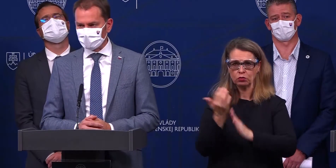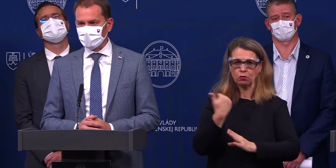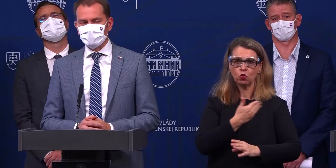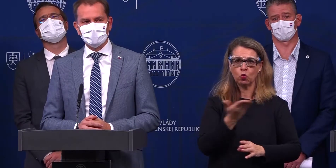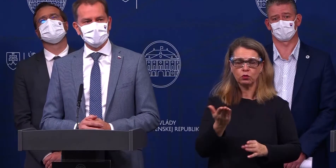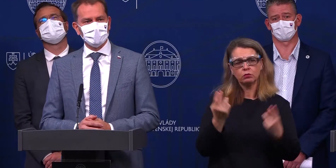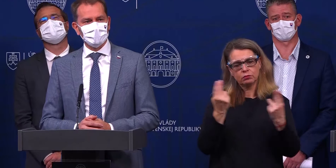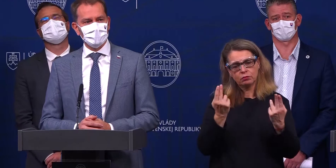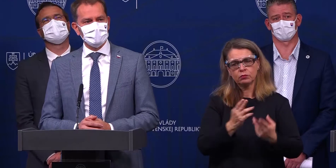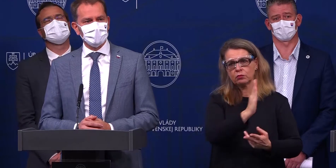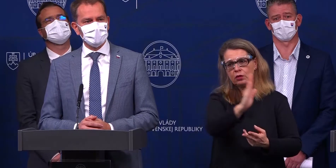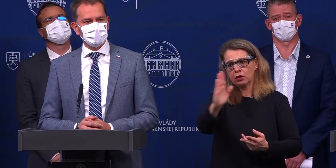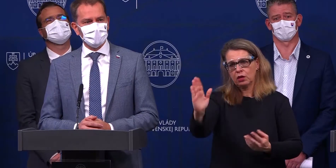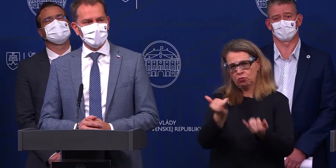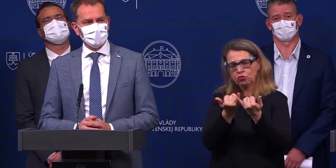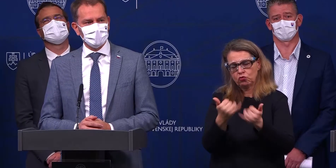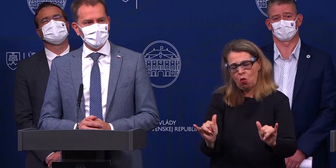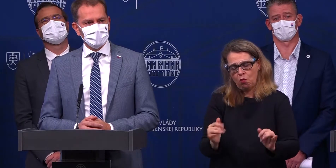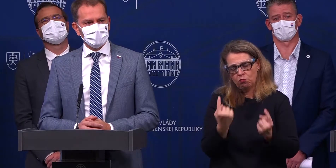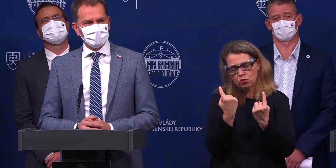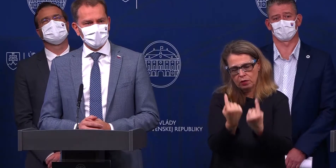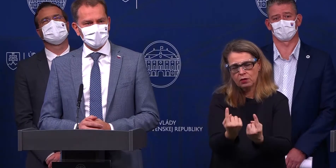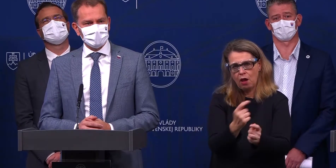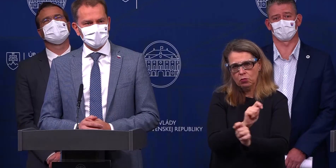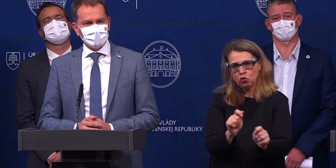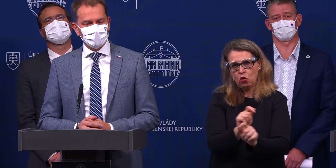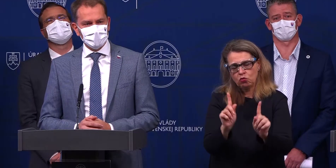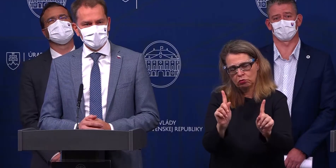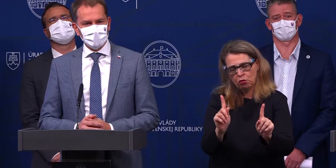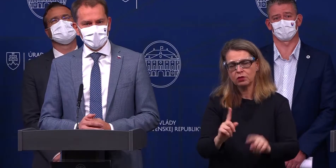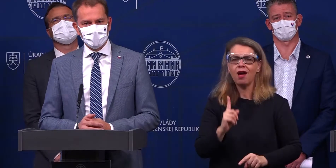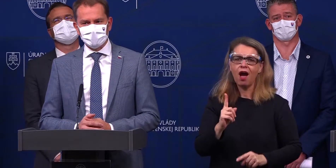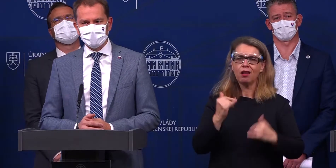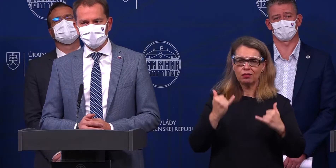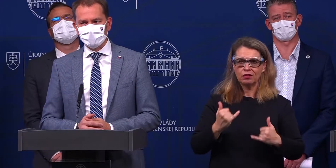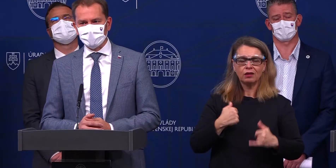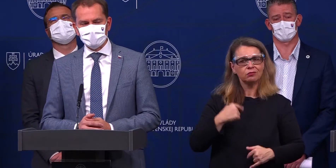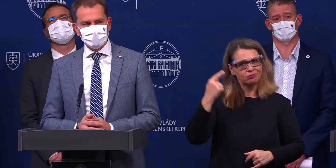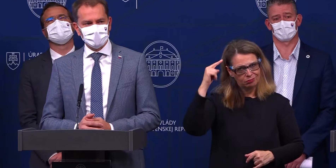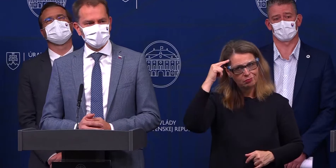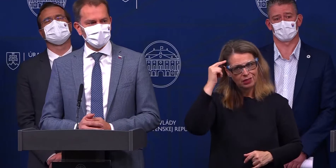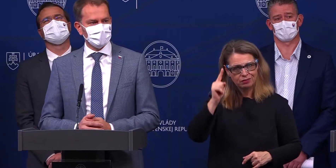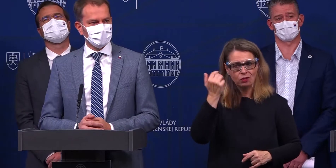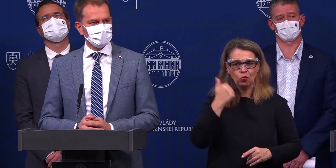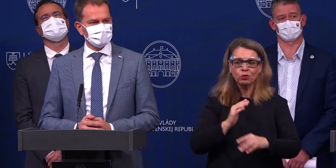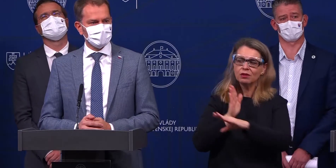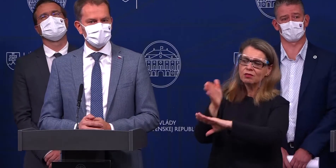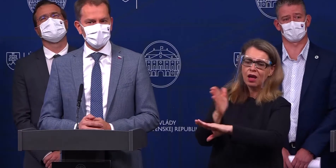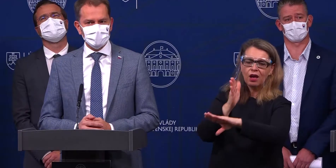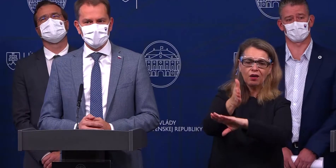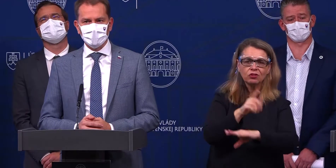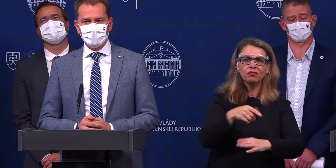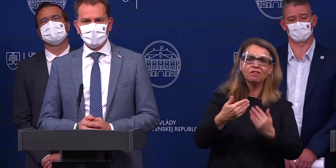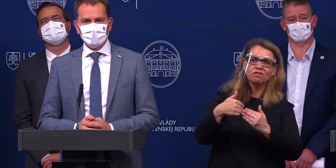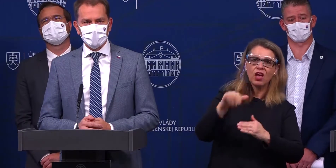Samozrejme, že to je každého jedného slobodná vôľa, ale tentokrát myslíme práve na tých ľudí, ktorých navštívime, ktorí veľakrát sú teda